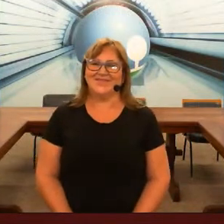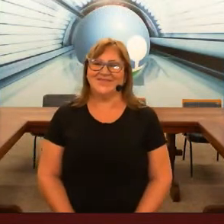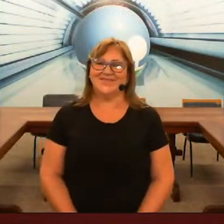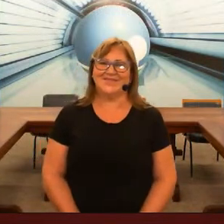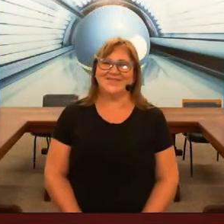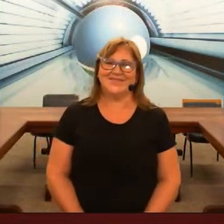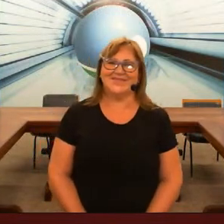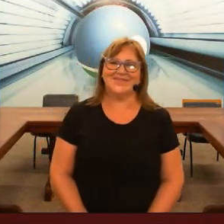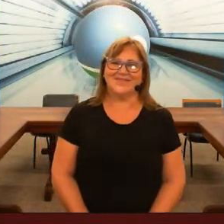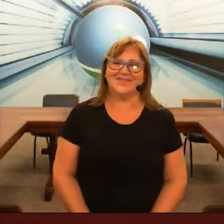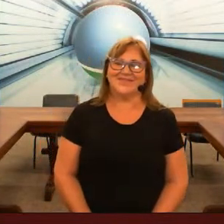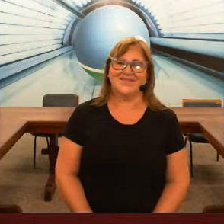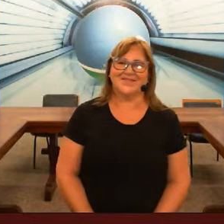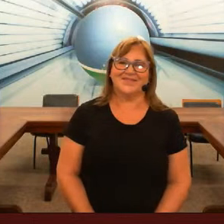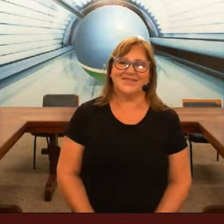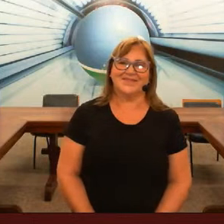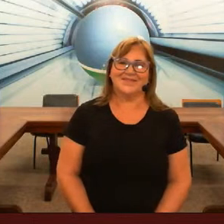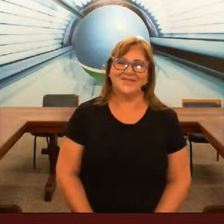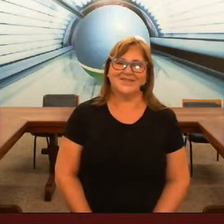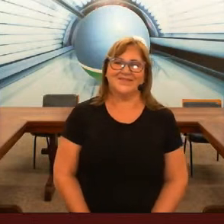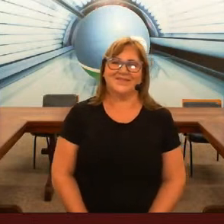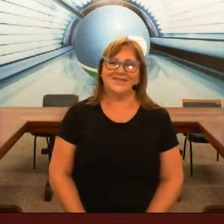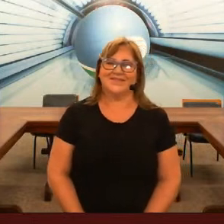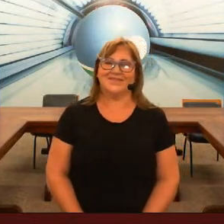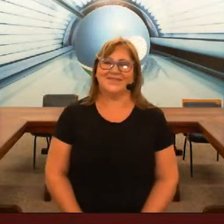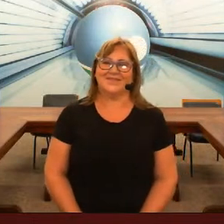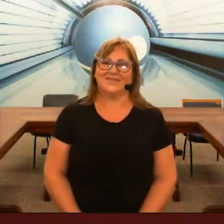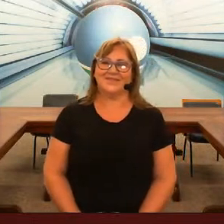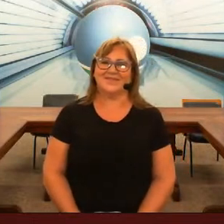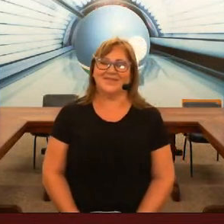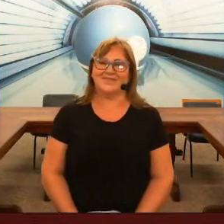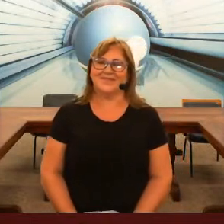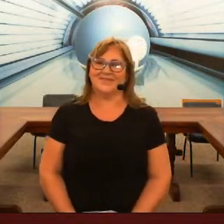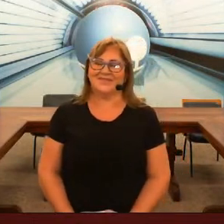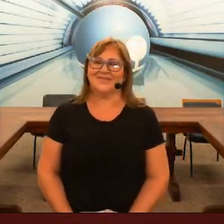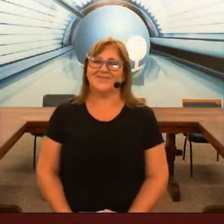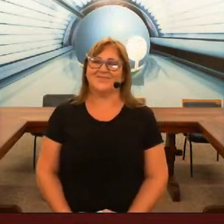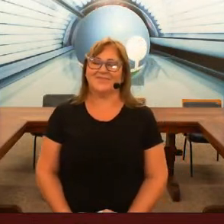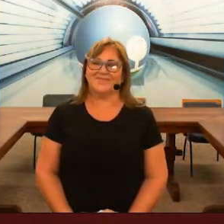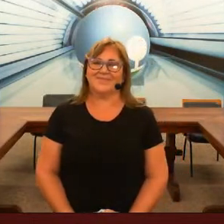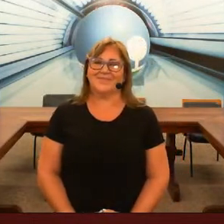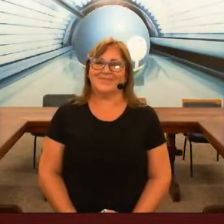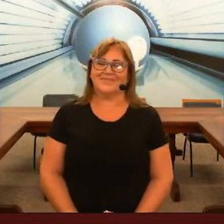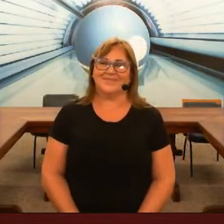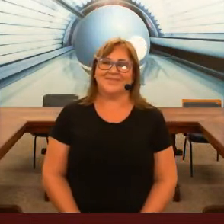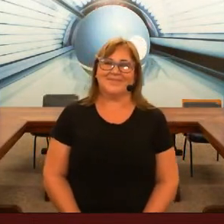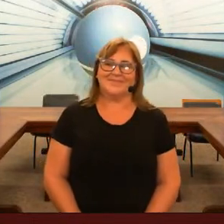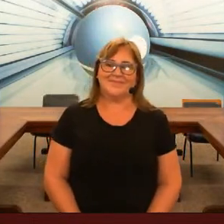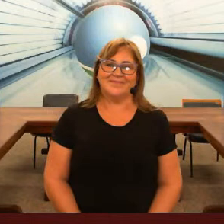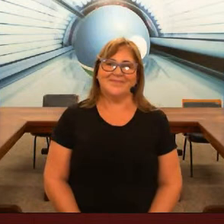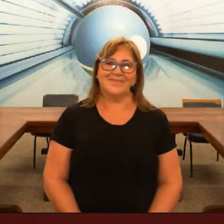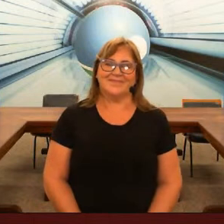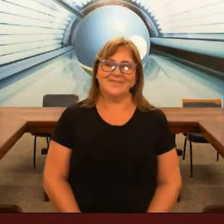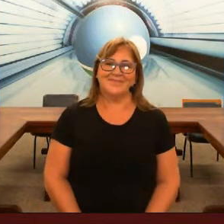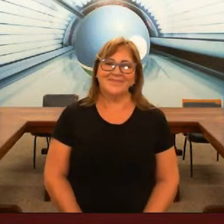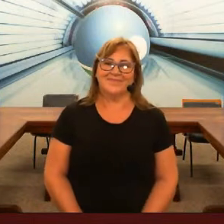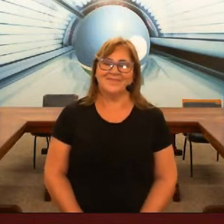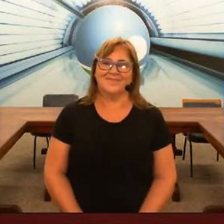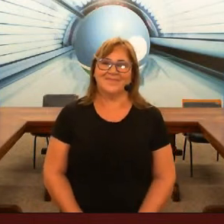vista né eu acho que essa questão de trazer para a realidade tanto para a comunidade externa